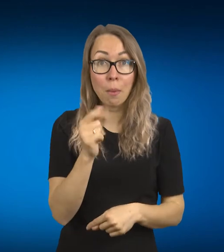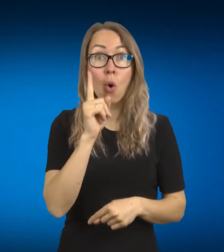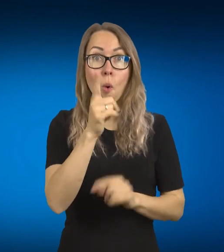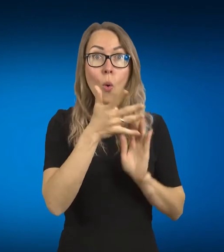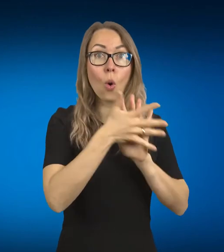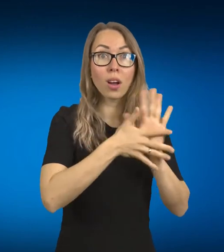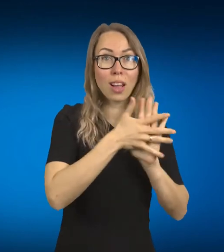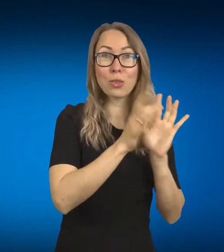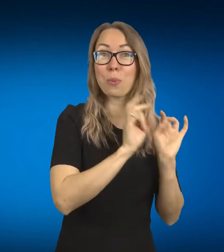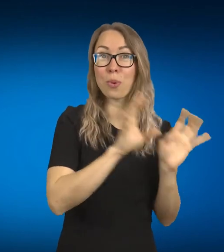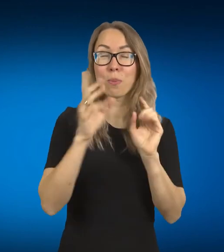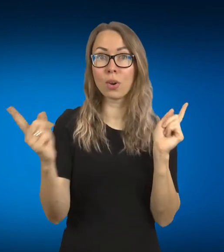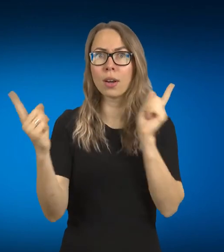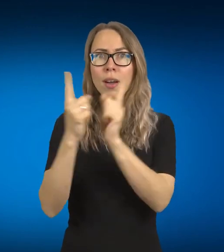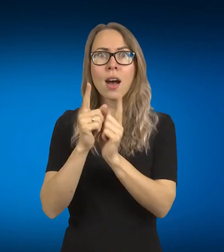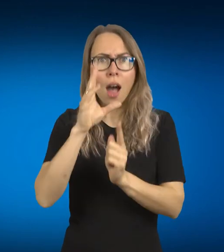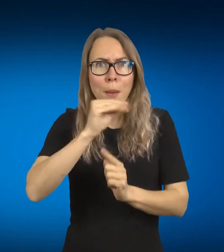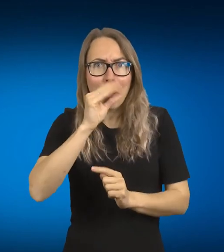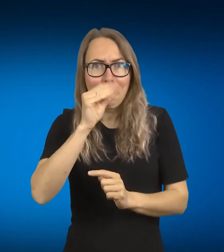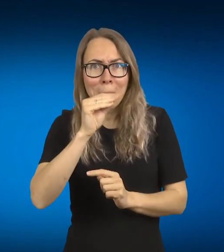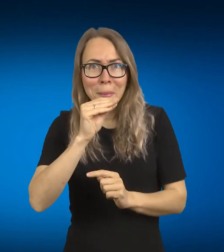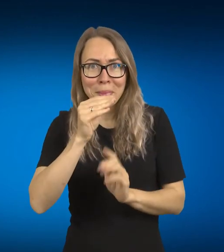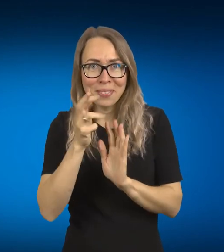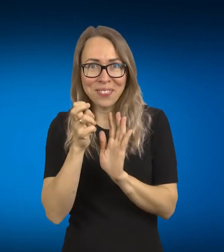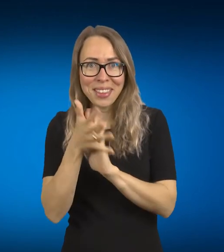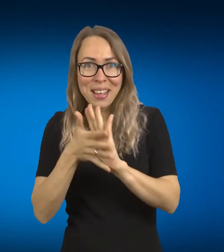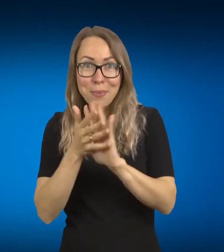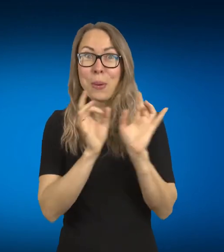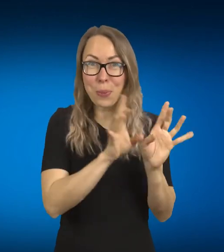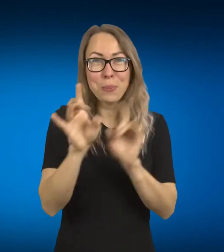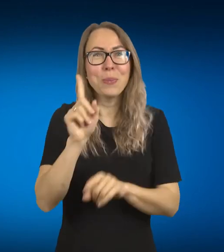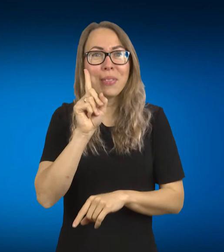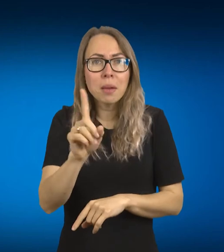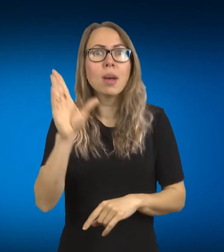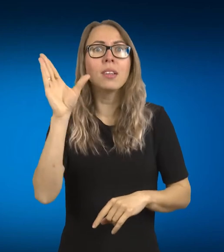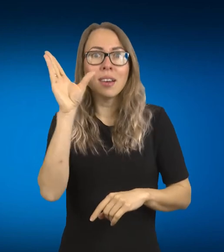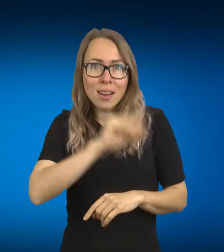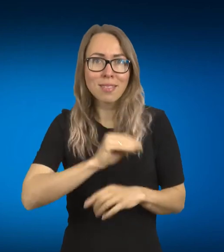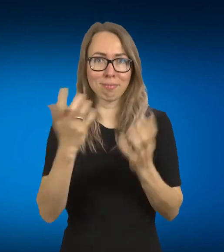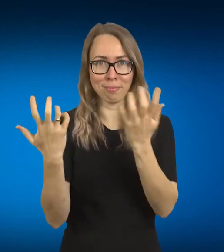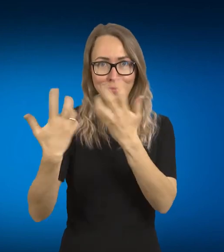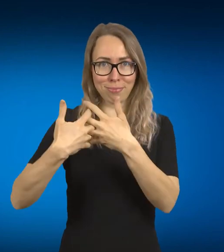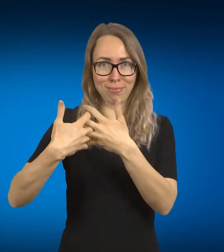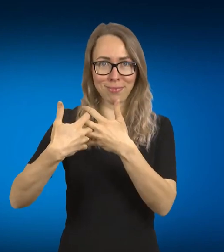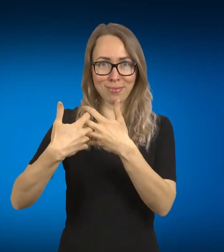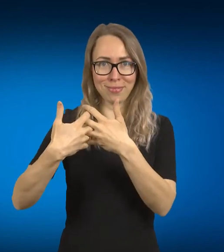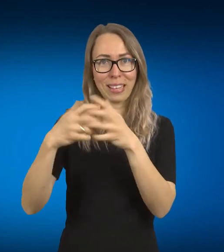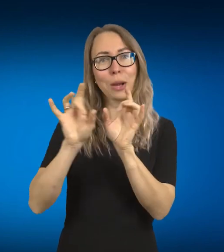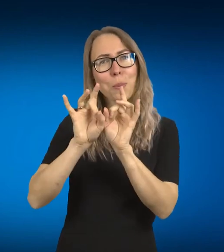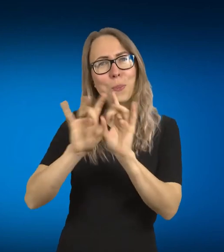O, vat, gestų kalba, jinai kaip ir skirtinga, bet vis tiek lengviaus jie gali komunikuoti užsienyje. Dėl to mes kažkaip